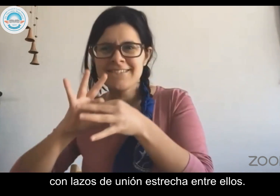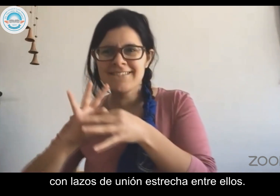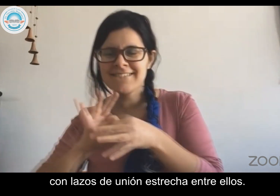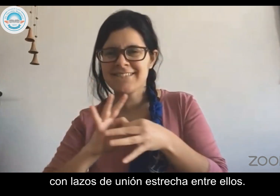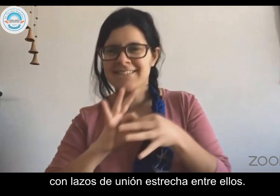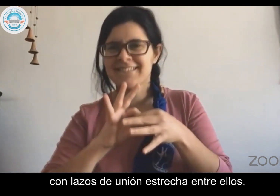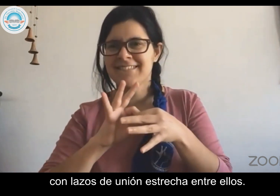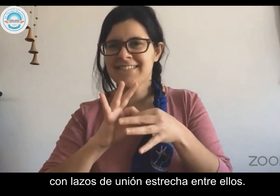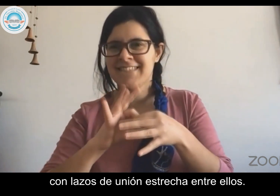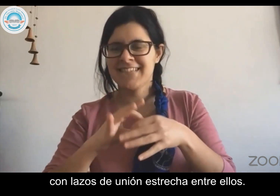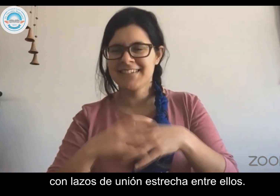estrecha entre ellos.